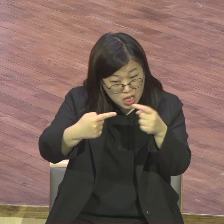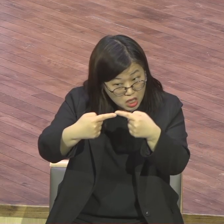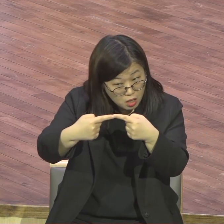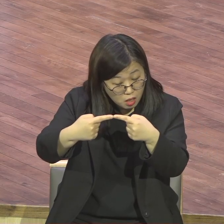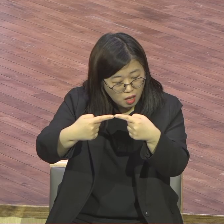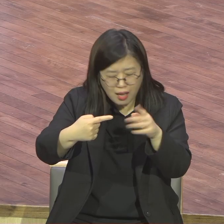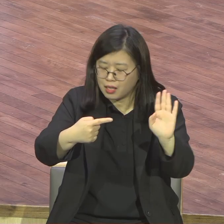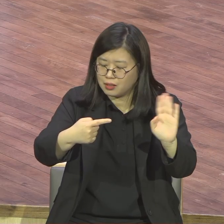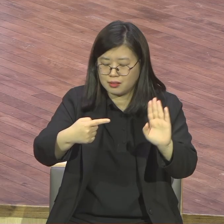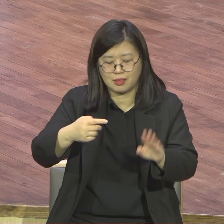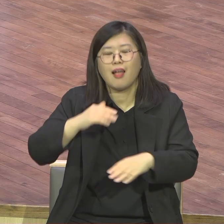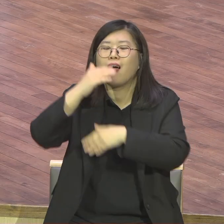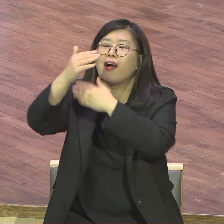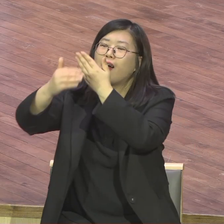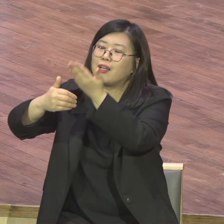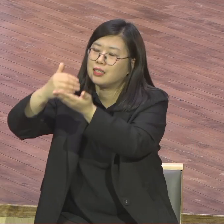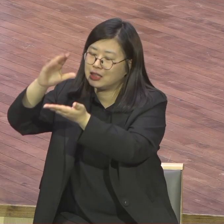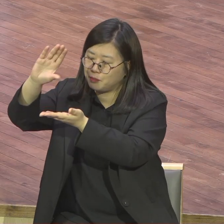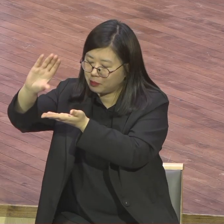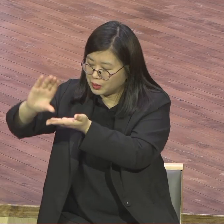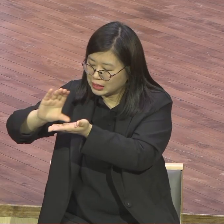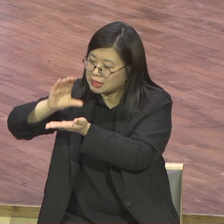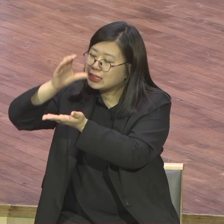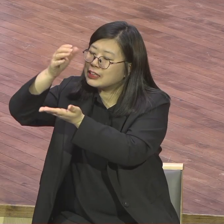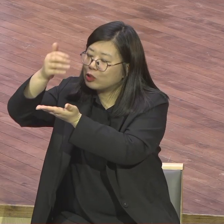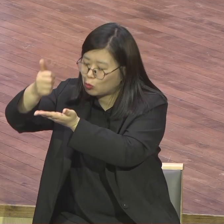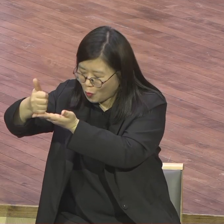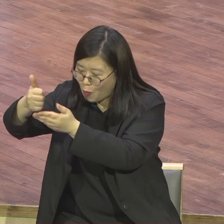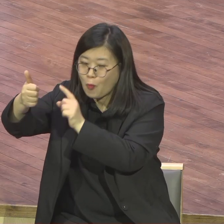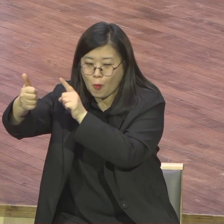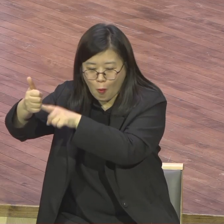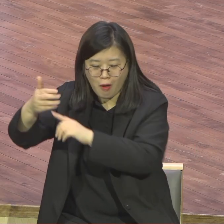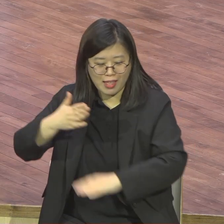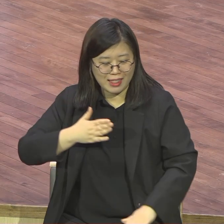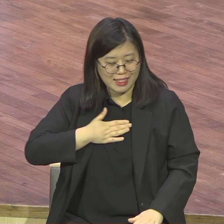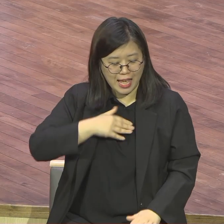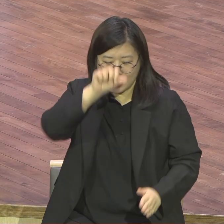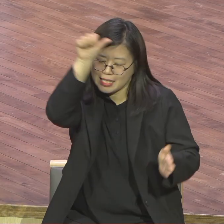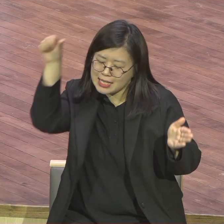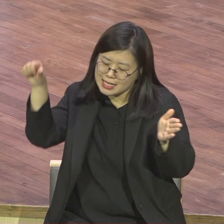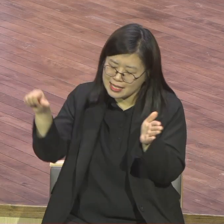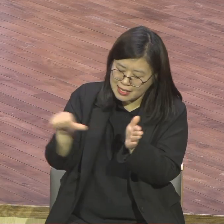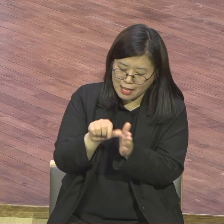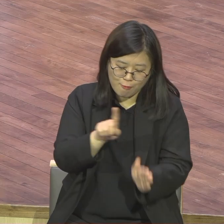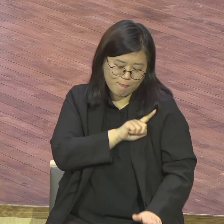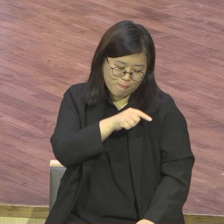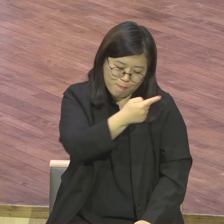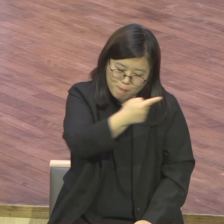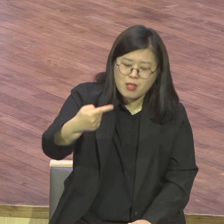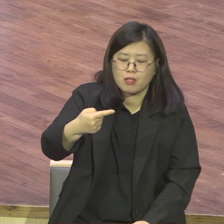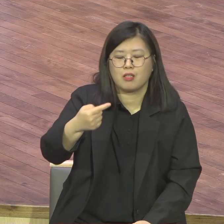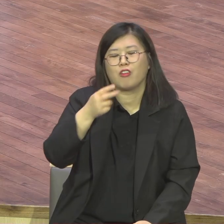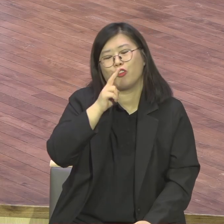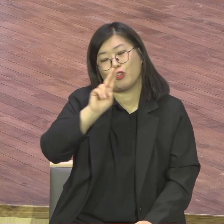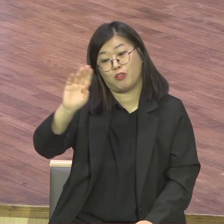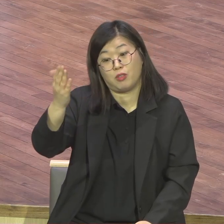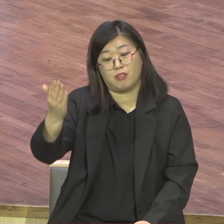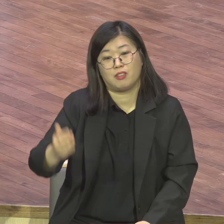이 그리스도가 이 그리스도가 나의 그리스도가 되어야 돼요. 나의